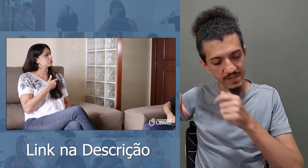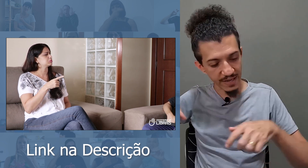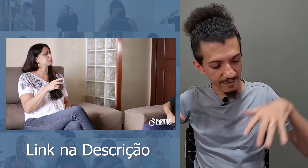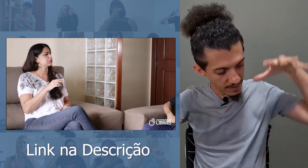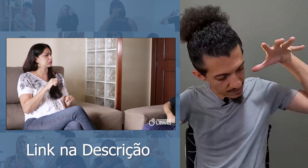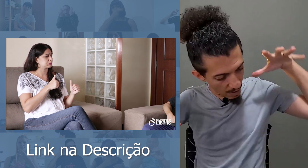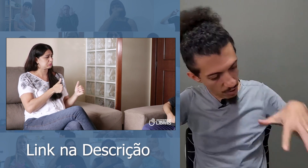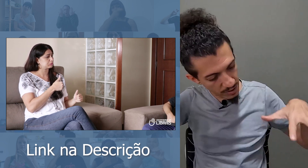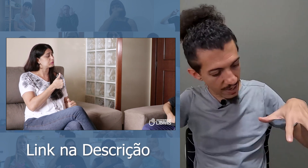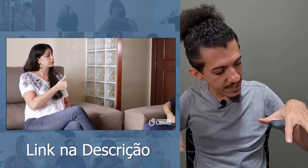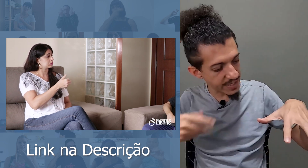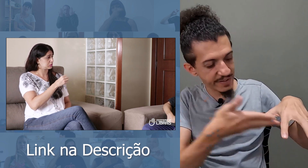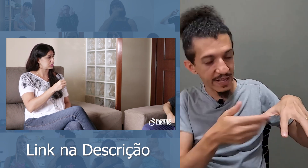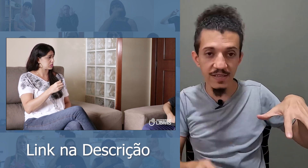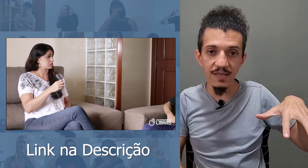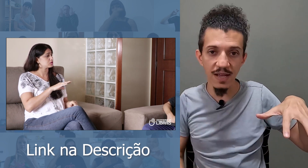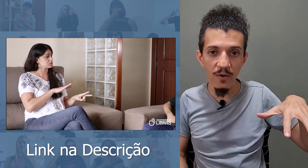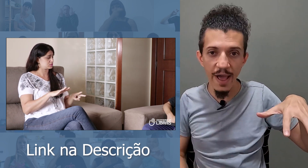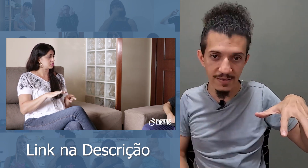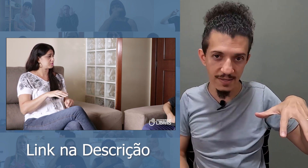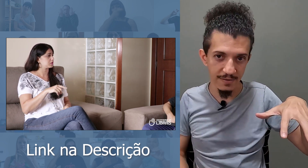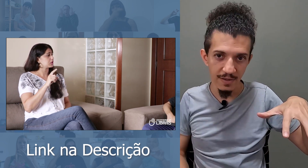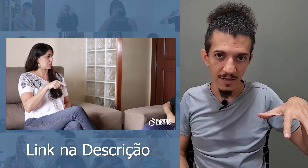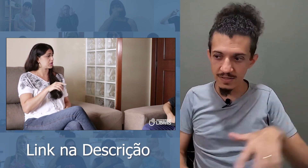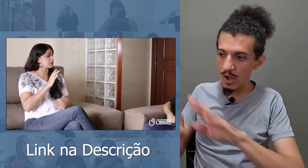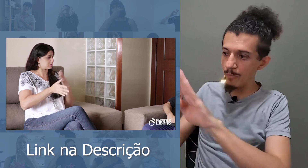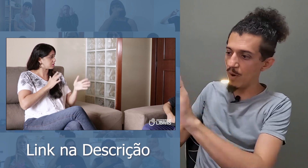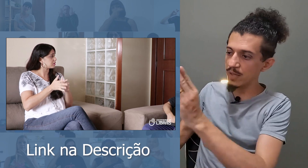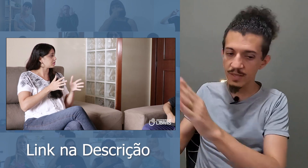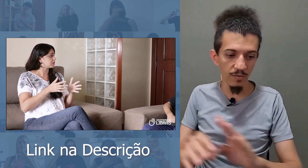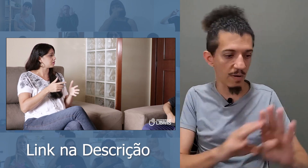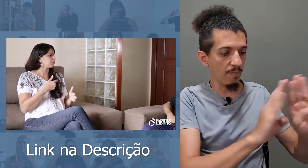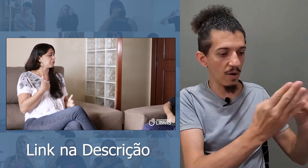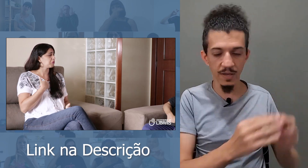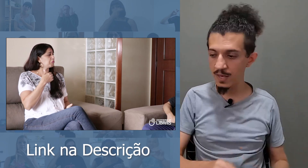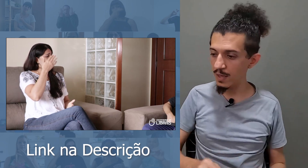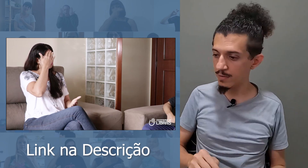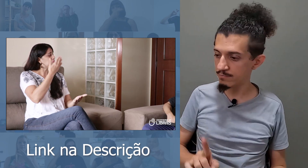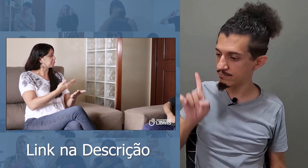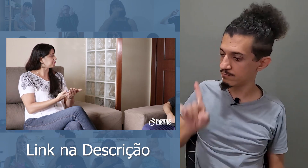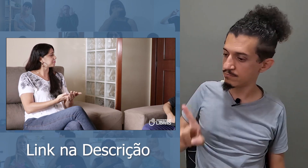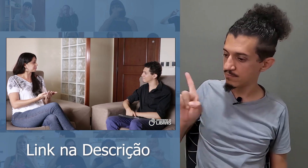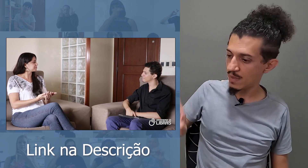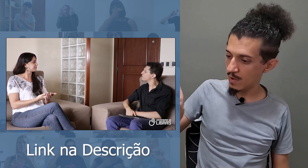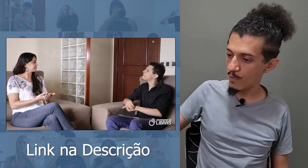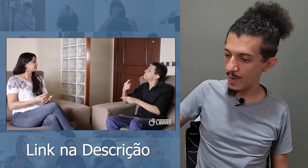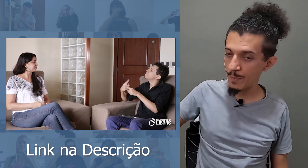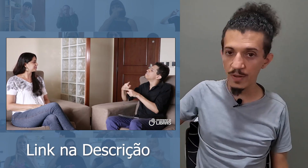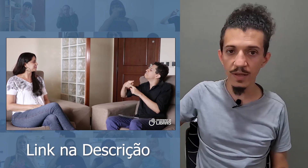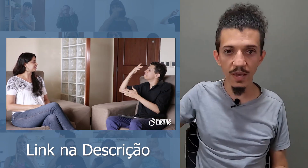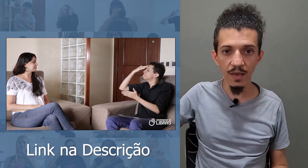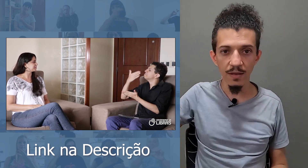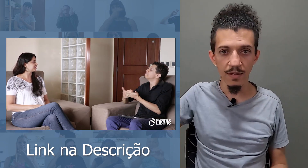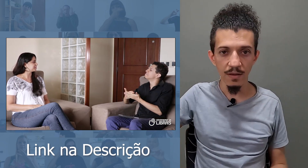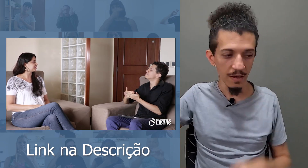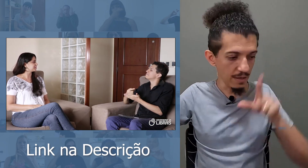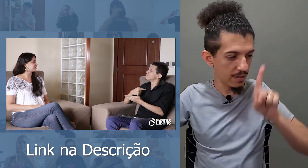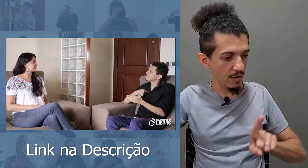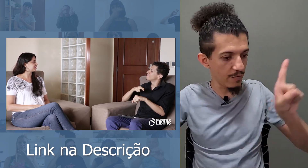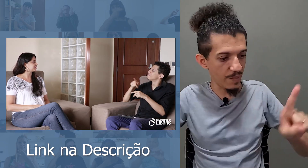quer enfatizar algo que está aqui, você vai ter que sinalizar com essa. Se tem uma porta aqui, uma porta aqui, eu vou para a porta aqui. E aqui eu vou para a